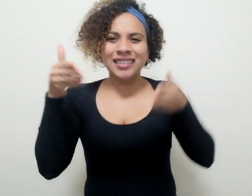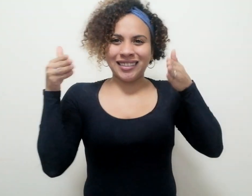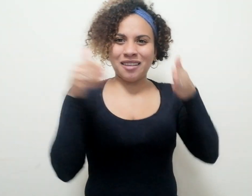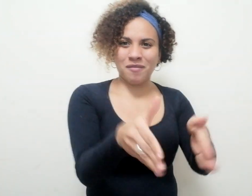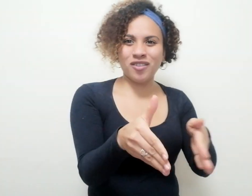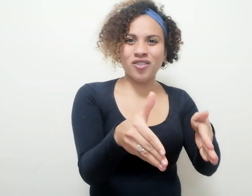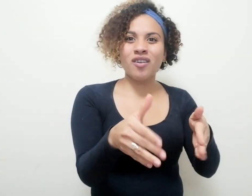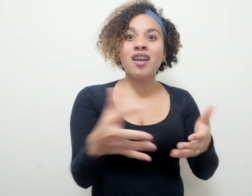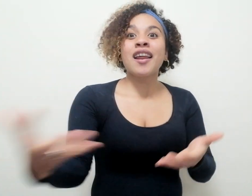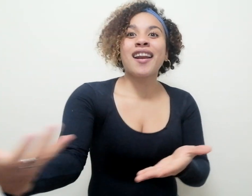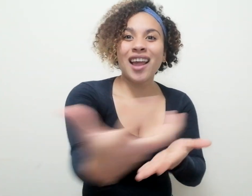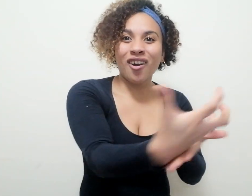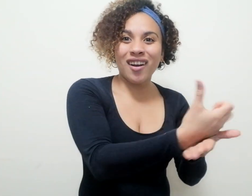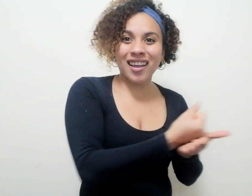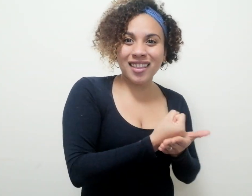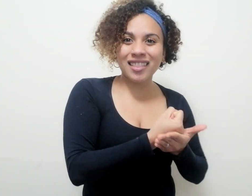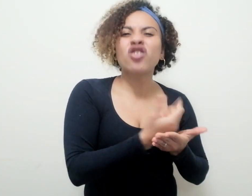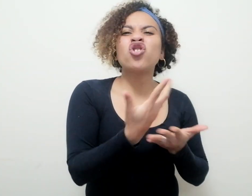Recoleta en Buenos Aires.